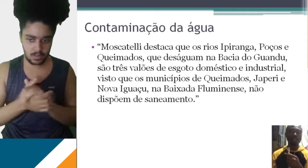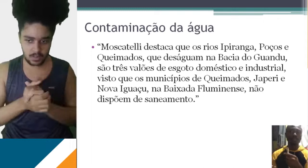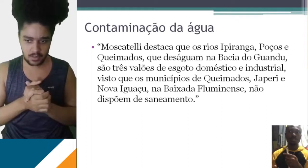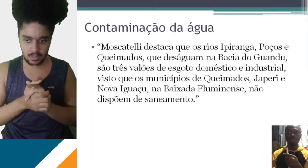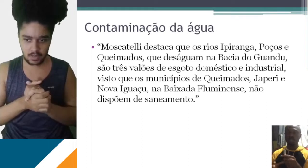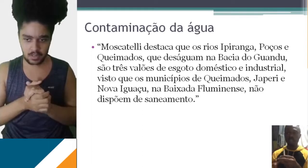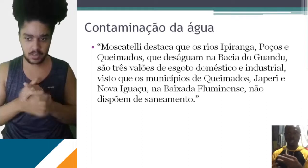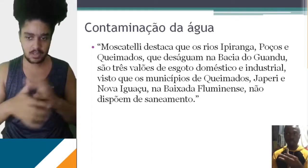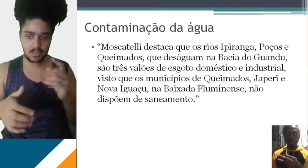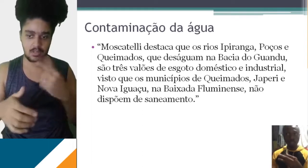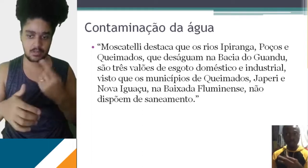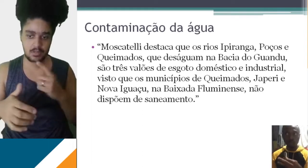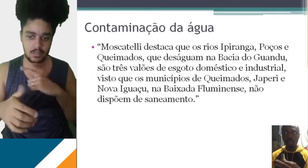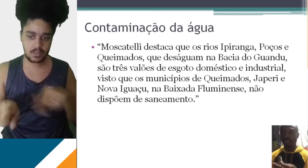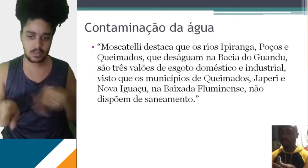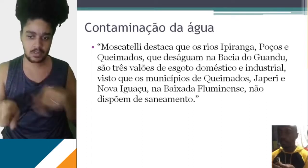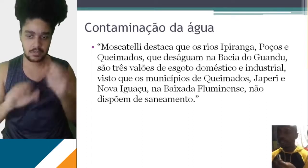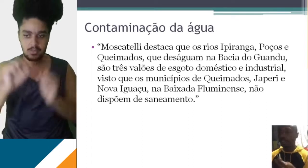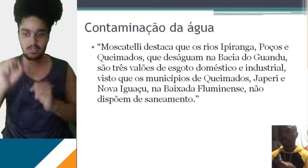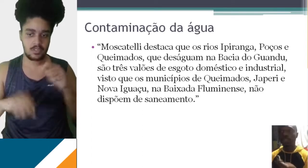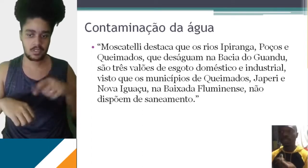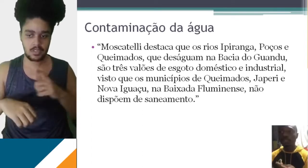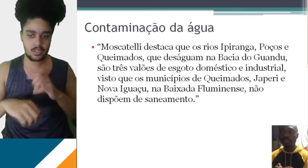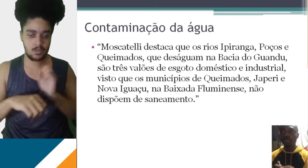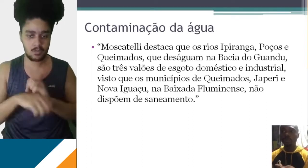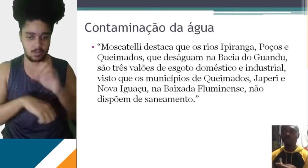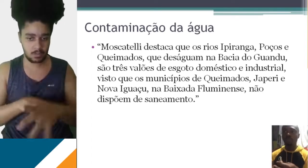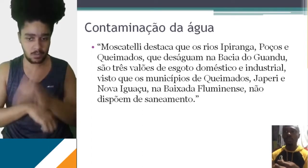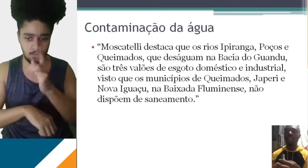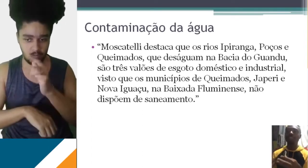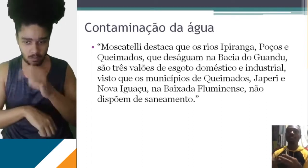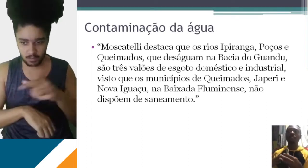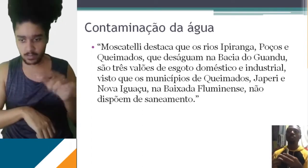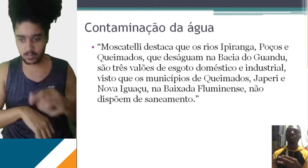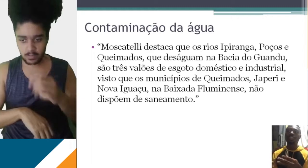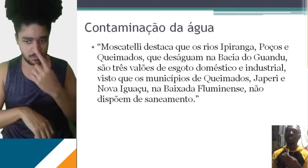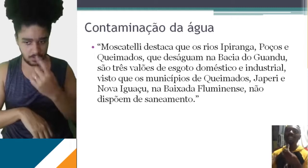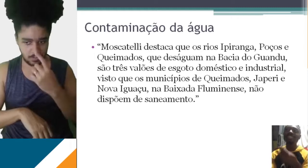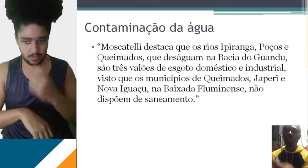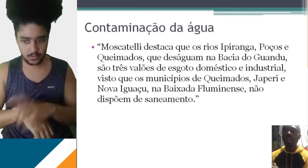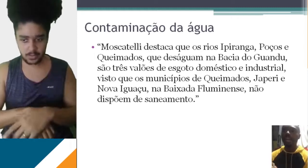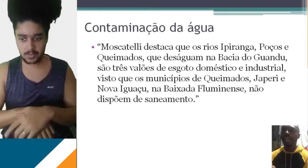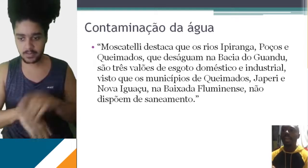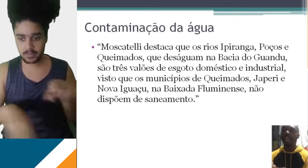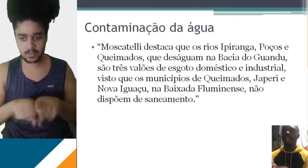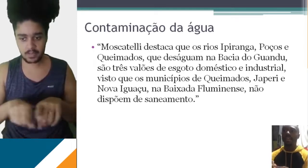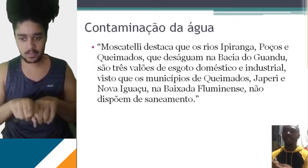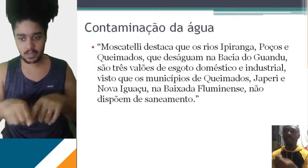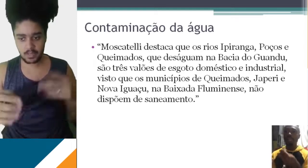empresas. Apesar de a gente achar que não, mas a gente tem indústrias aqui. Essas indústrias lançam seus esgotos em algum lugar e, infelizmente, isso está chegando